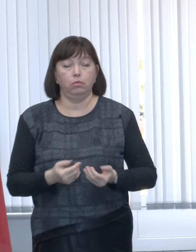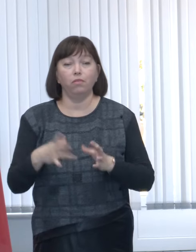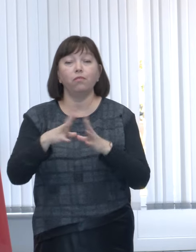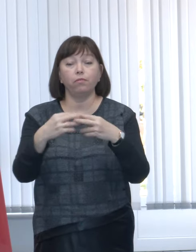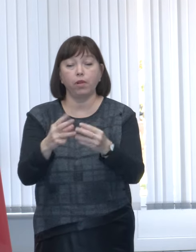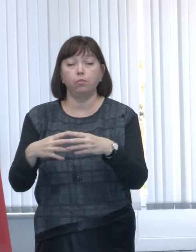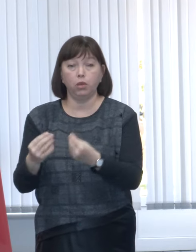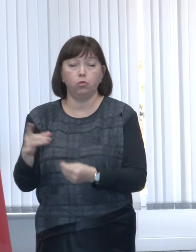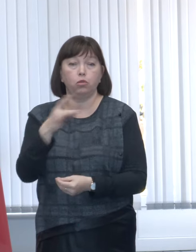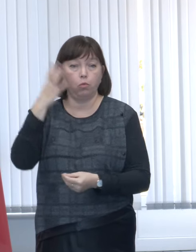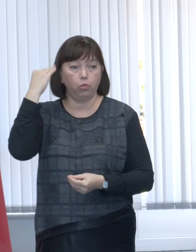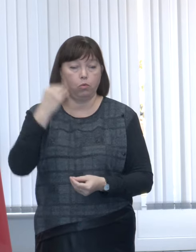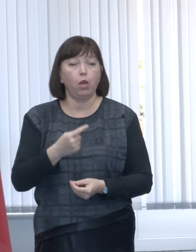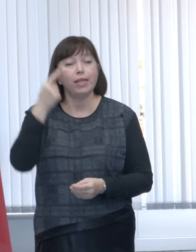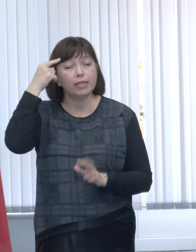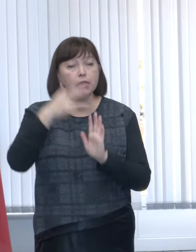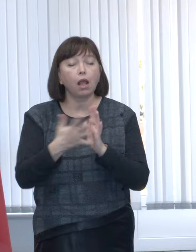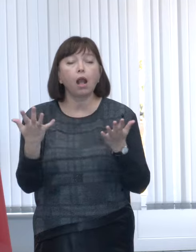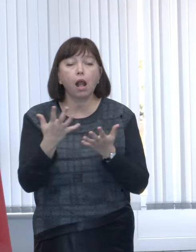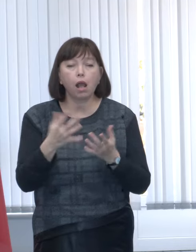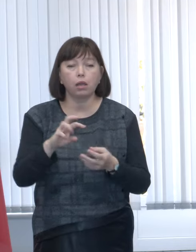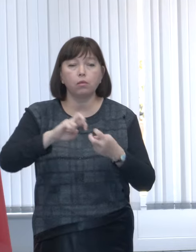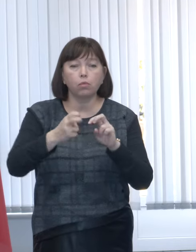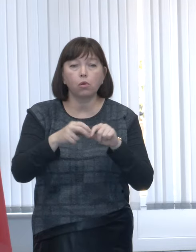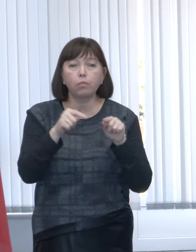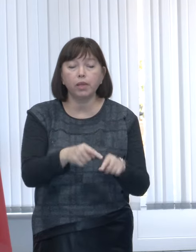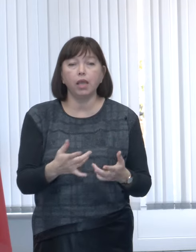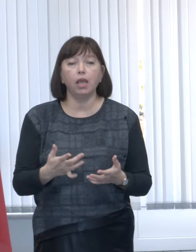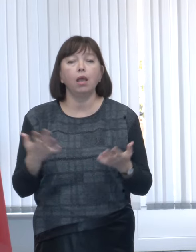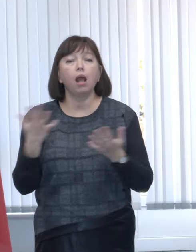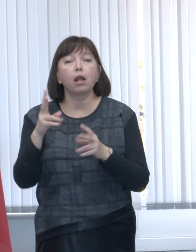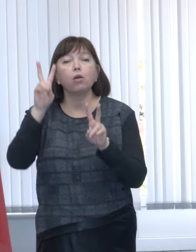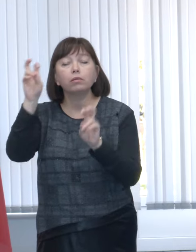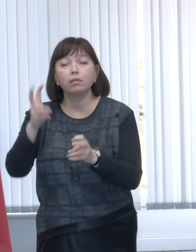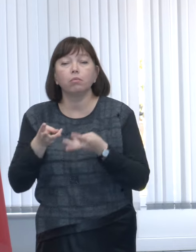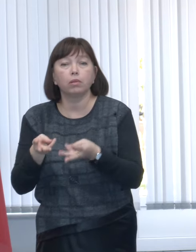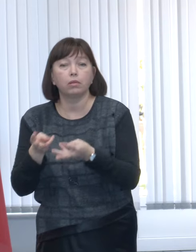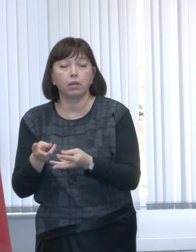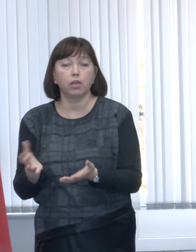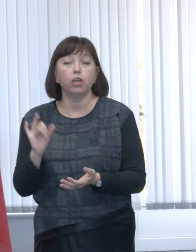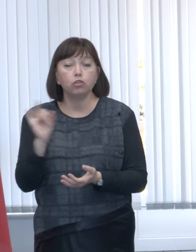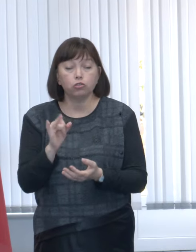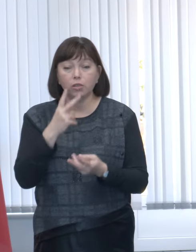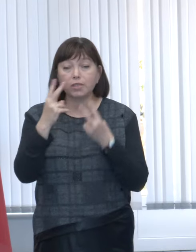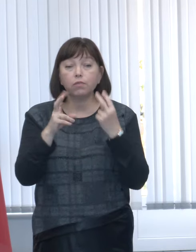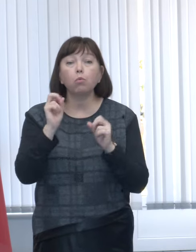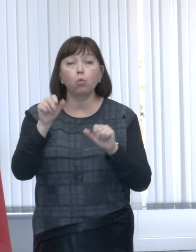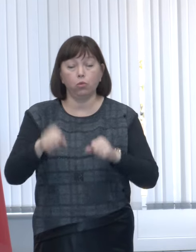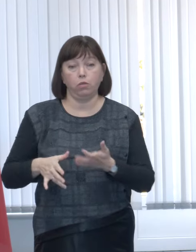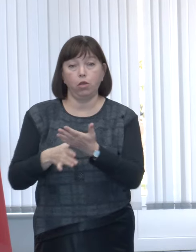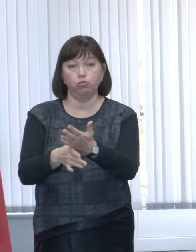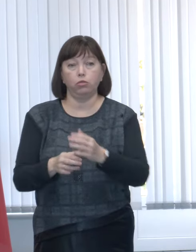familiilor din Republica Moldova. Să înțelegem care sunt constrângerile, ce tip de energie și să ne adaptăm așa că să putem să-i ajutăm.